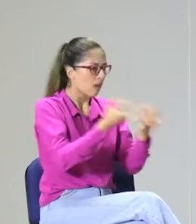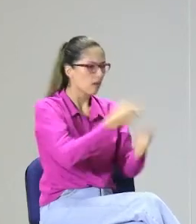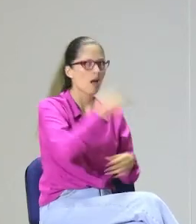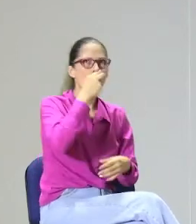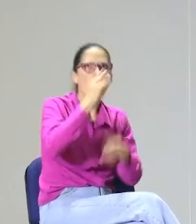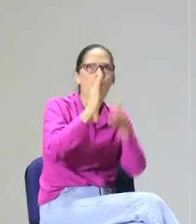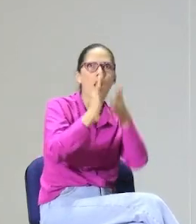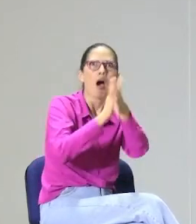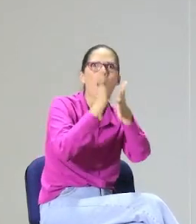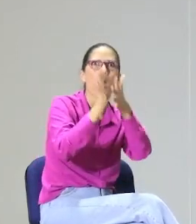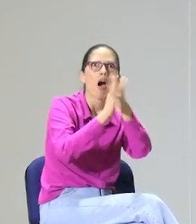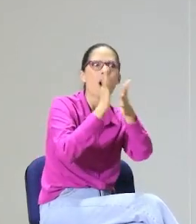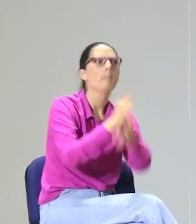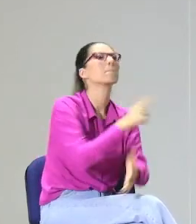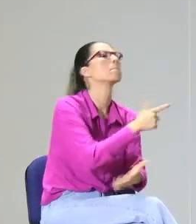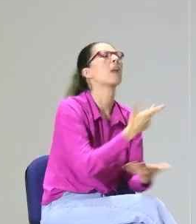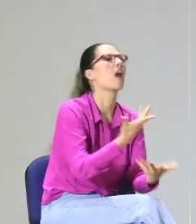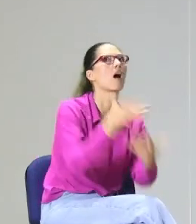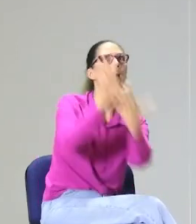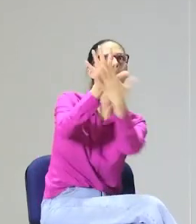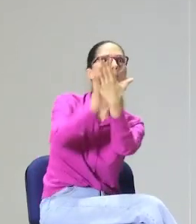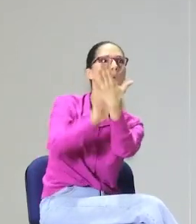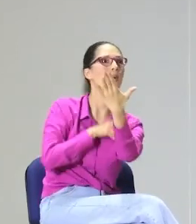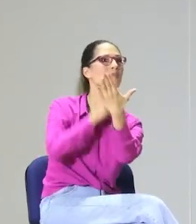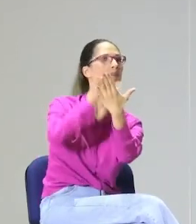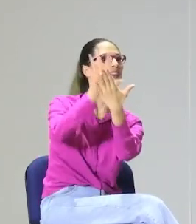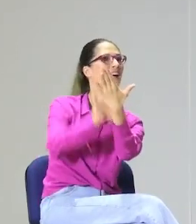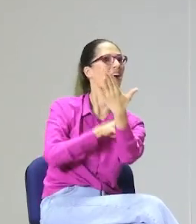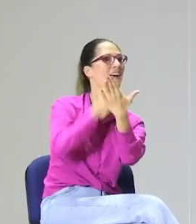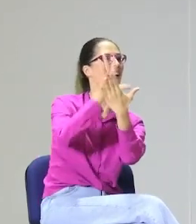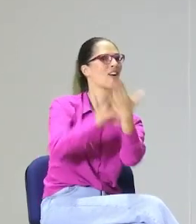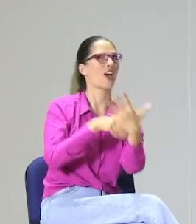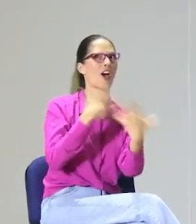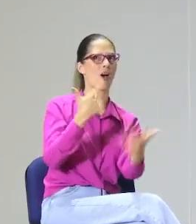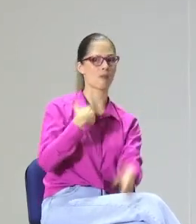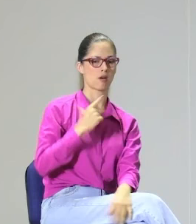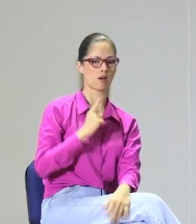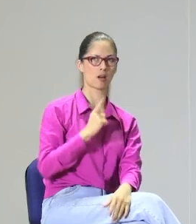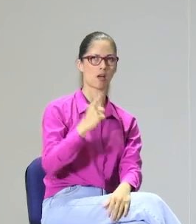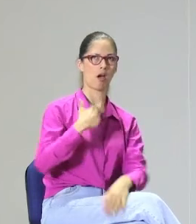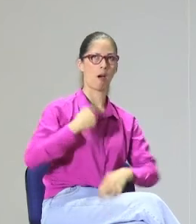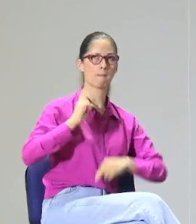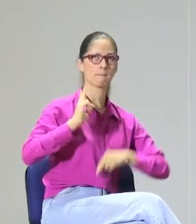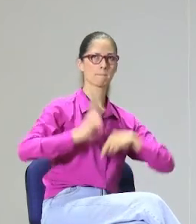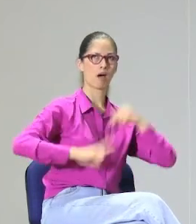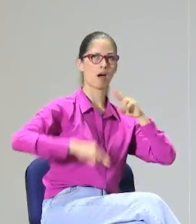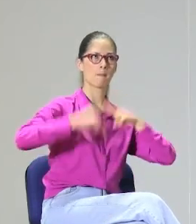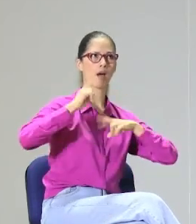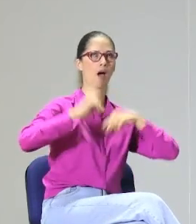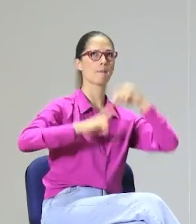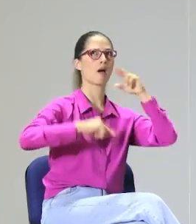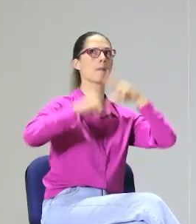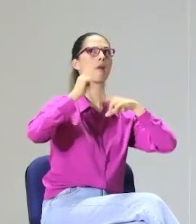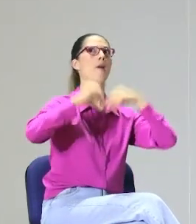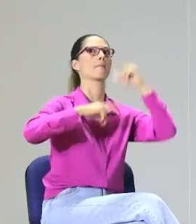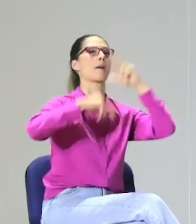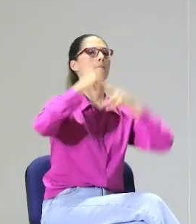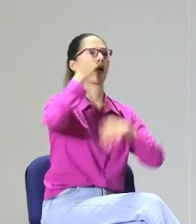protestas o si hay alguna situación, un evento actual, lo puedan contar a sus